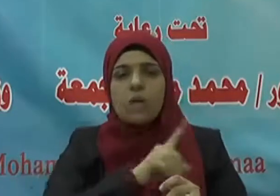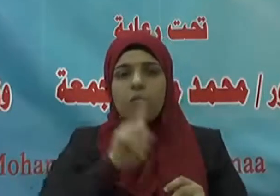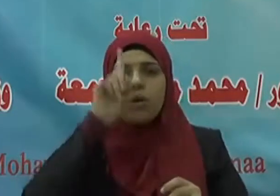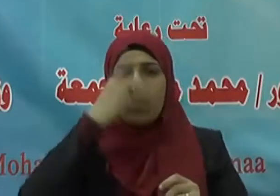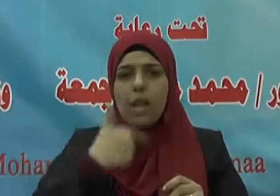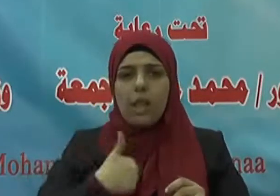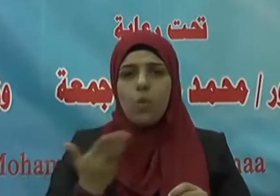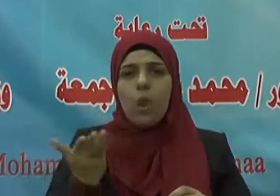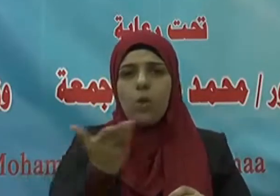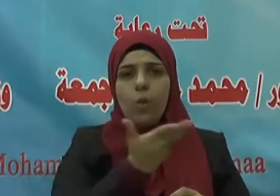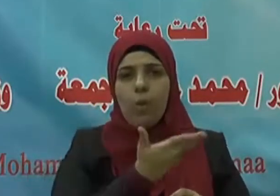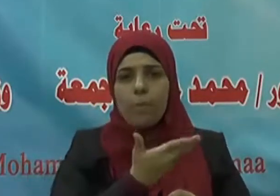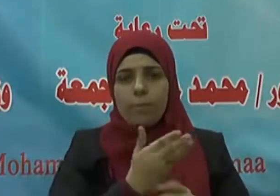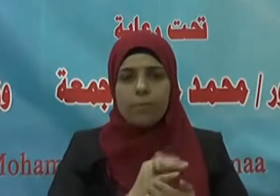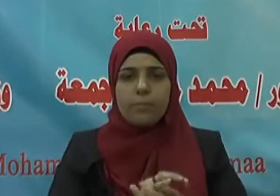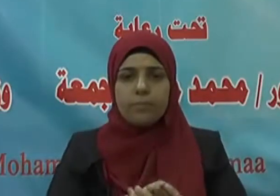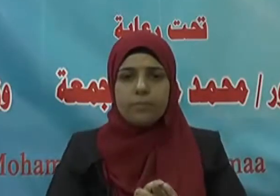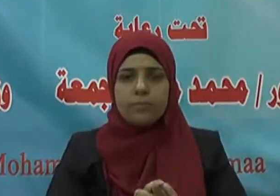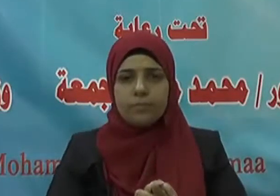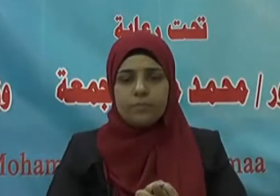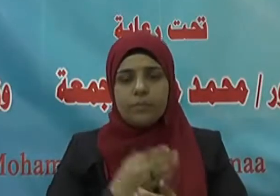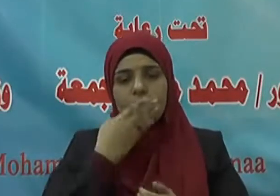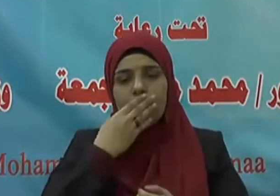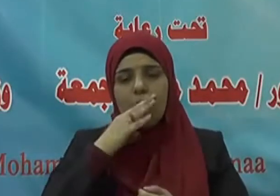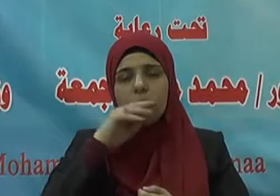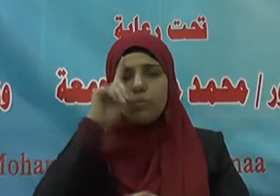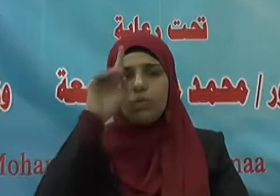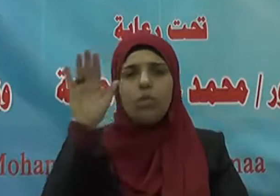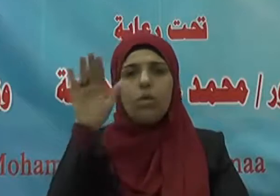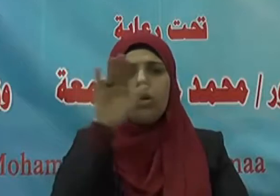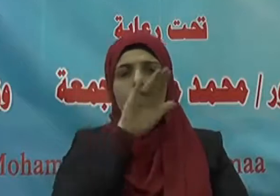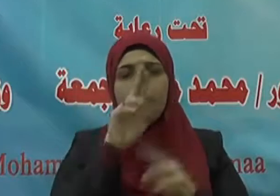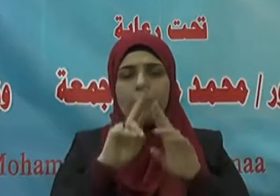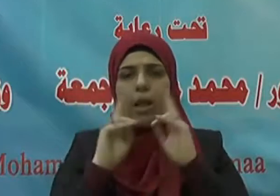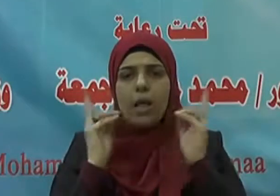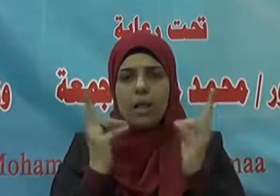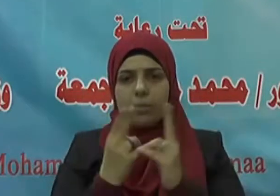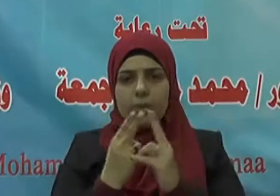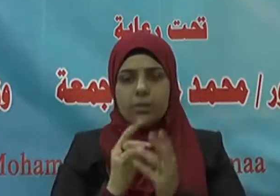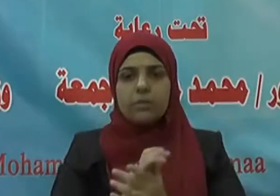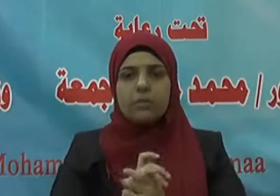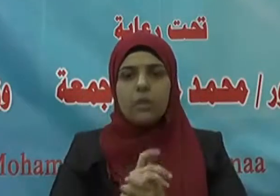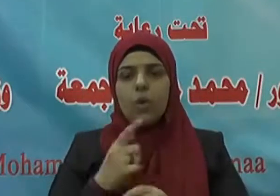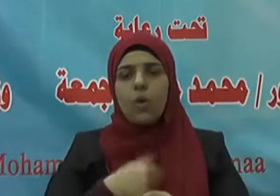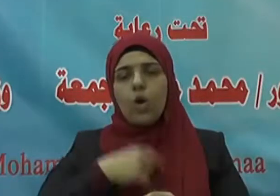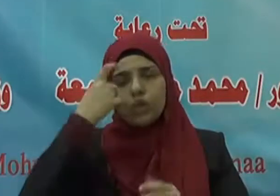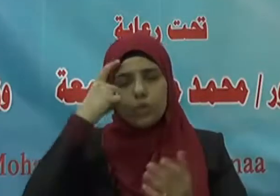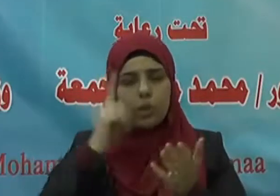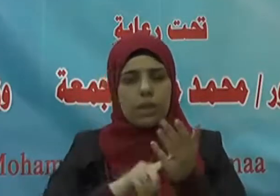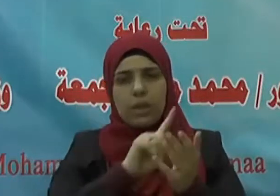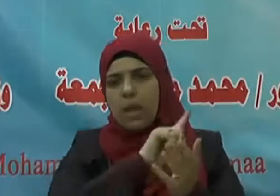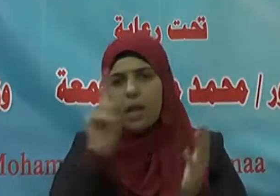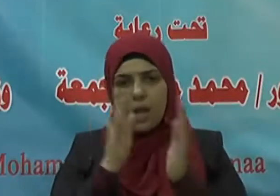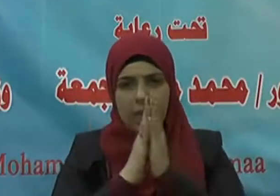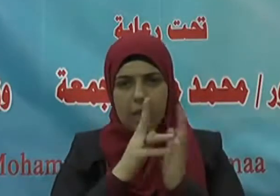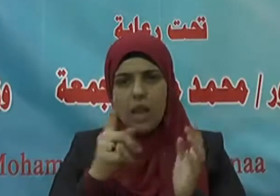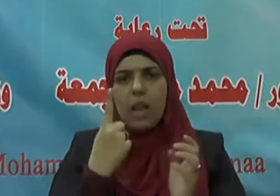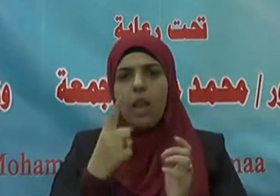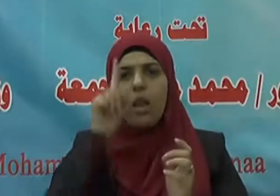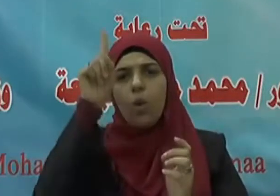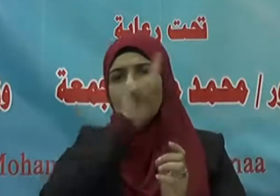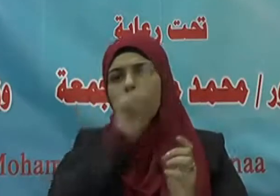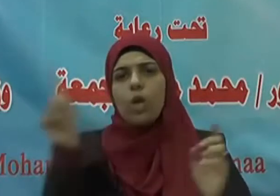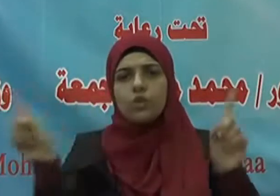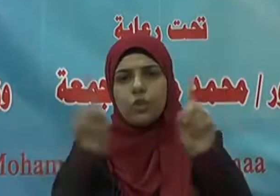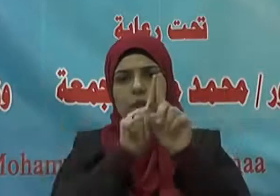وأستغفر الله لي ولكم الحمد لله رب العالمين وأشهد أن لا إله